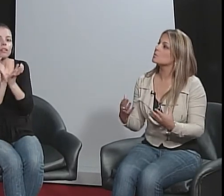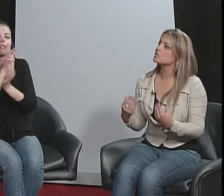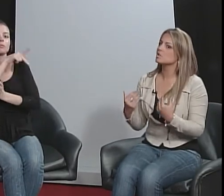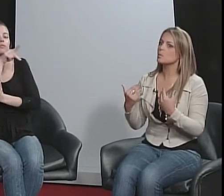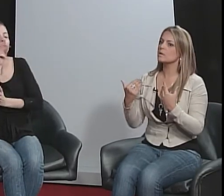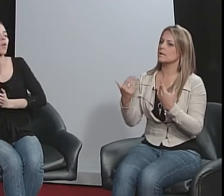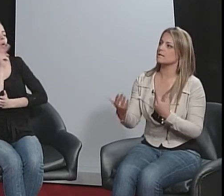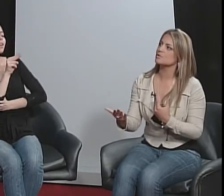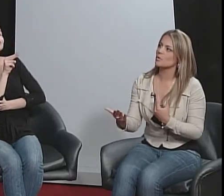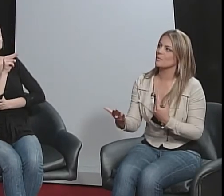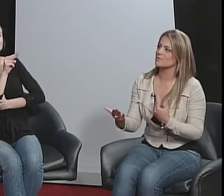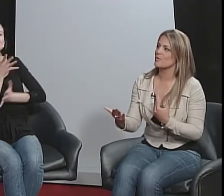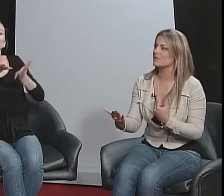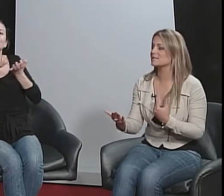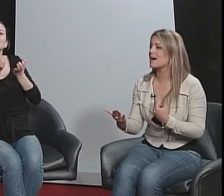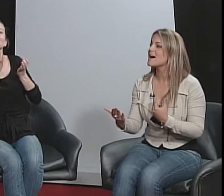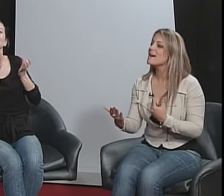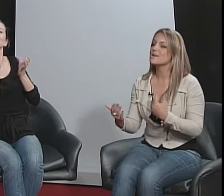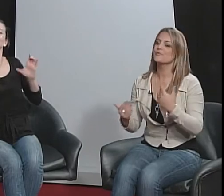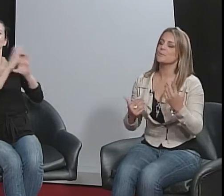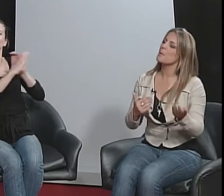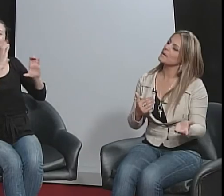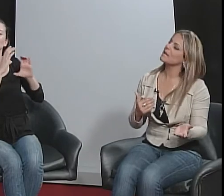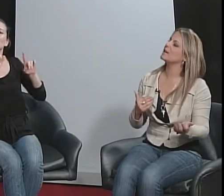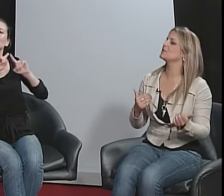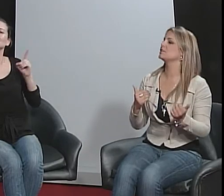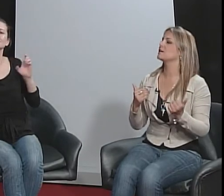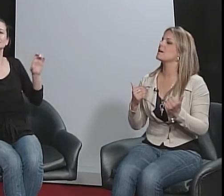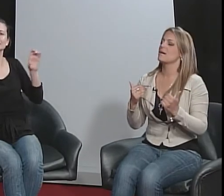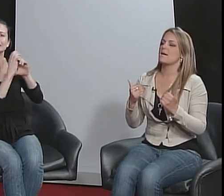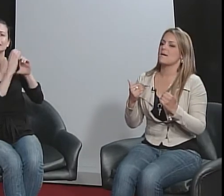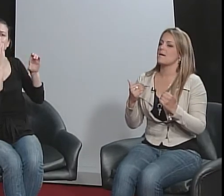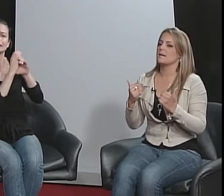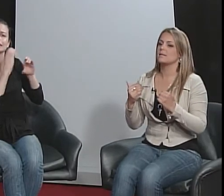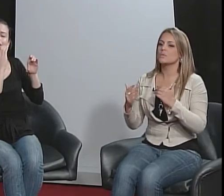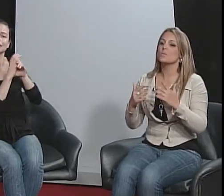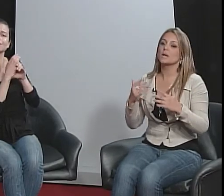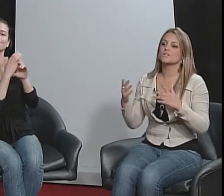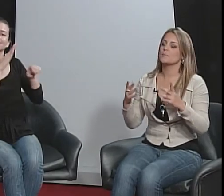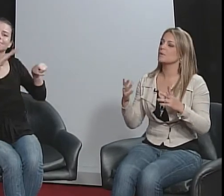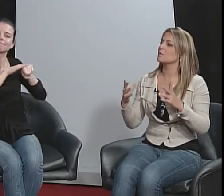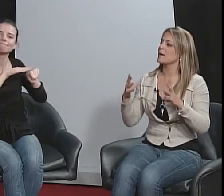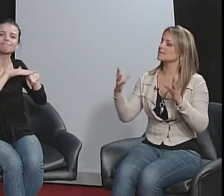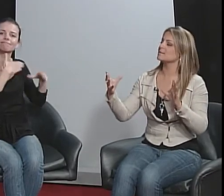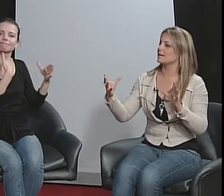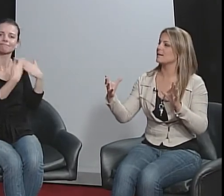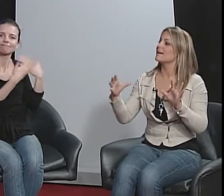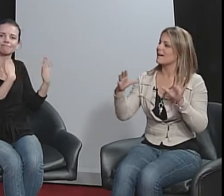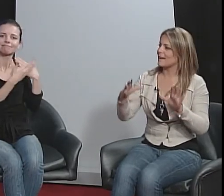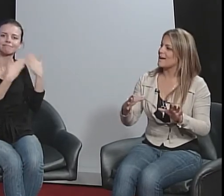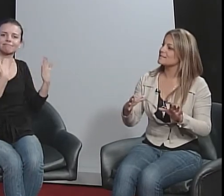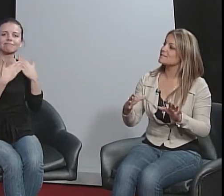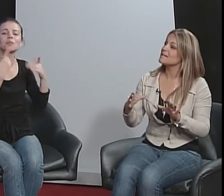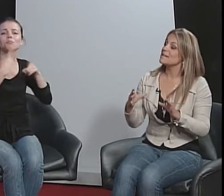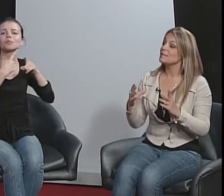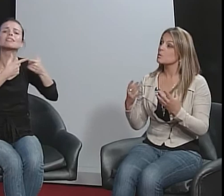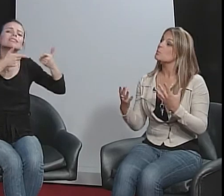Muitos tinham o interesse de conversar informalmente, ter um relacionamento extra classe e tinham algumas